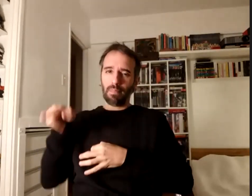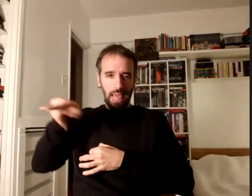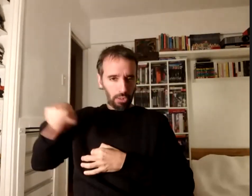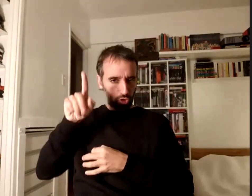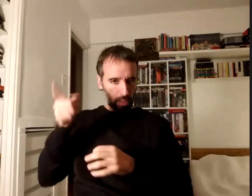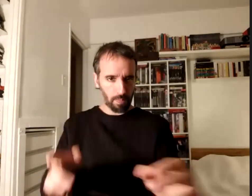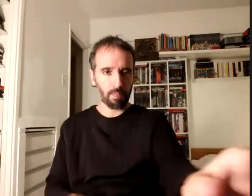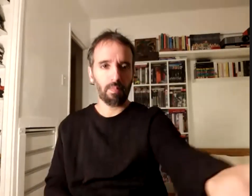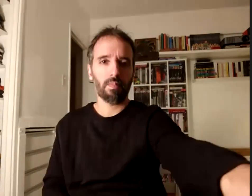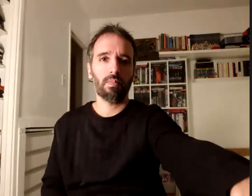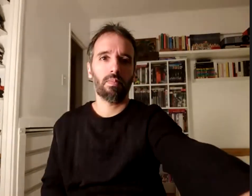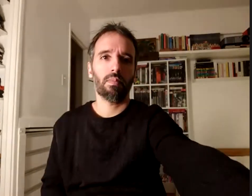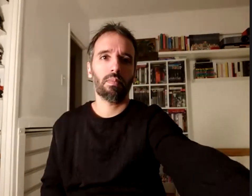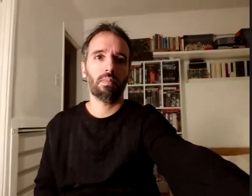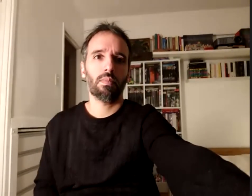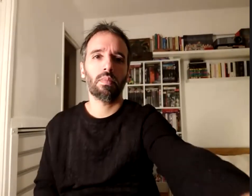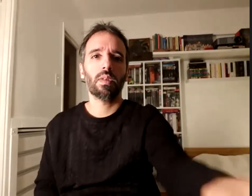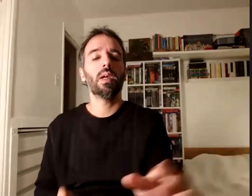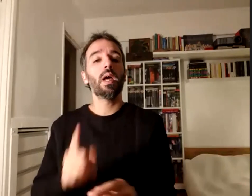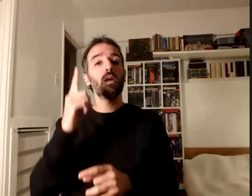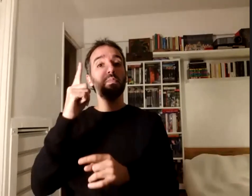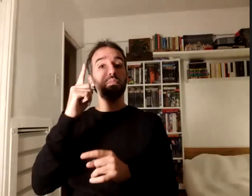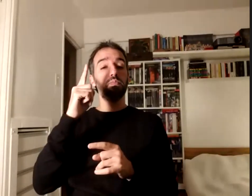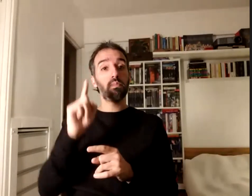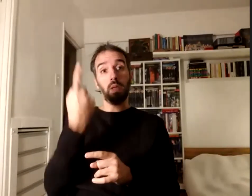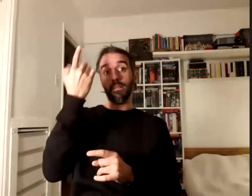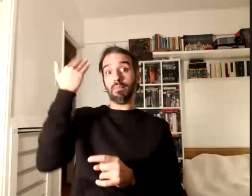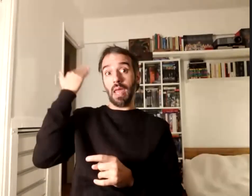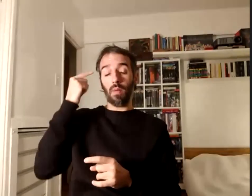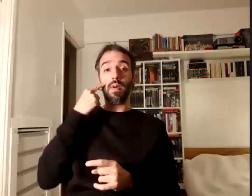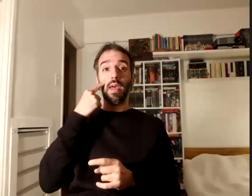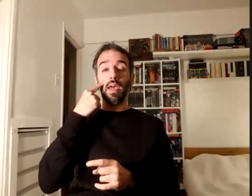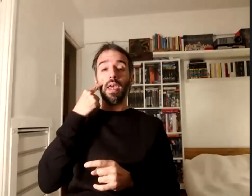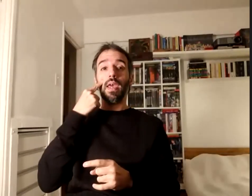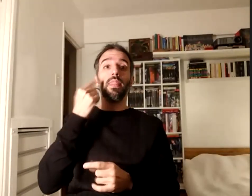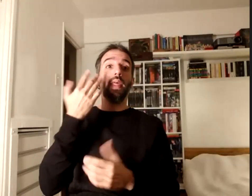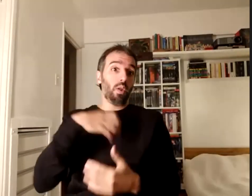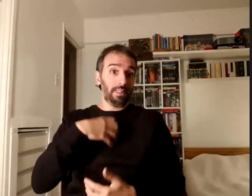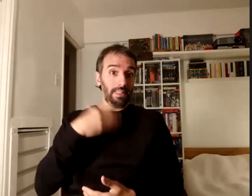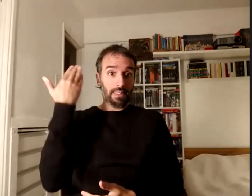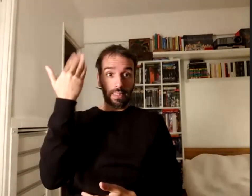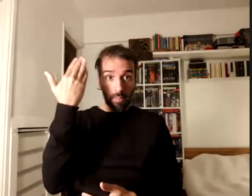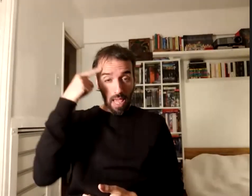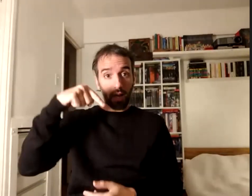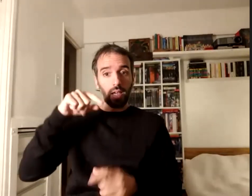edición del seminario que da origen a este proyecto que es este libro fue en 2014